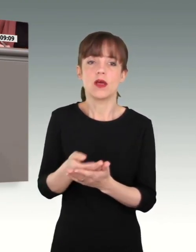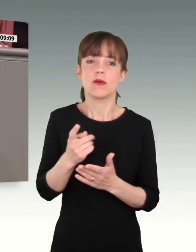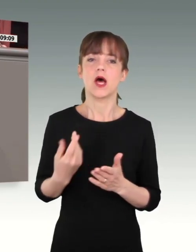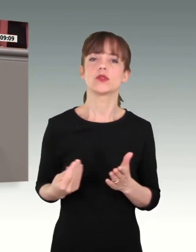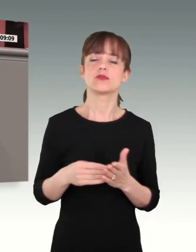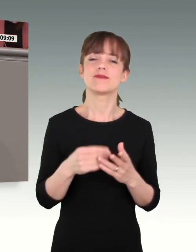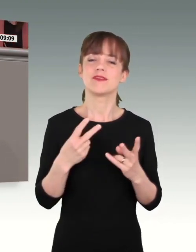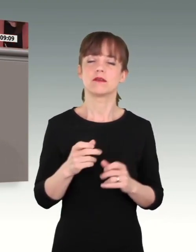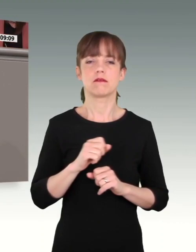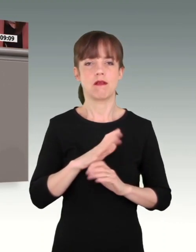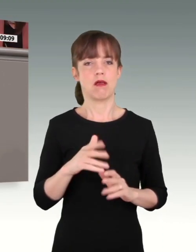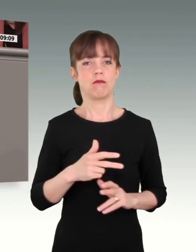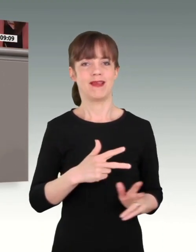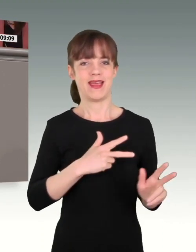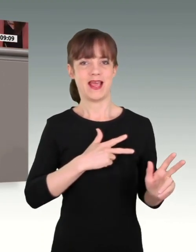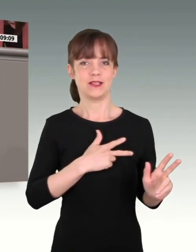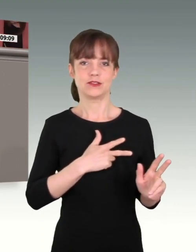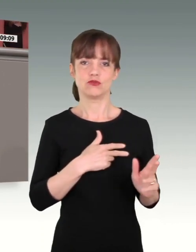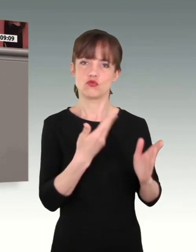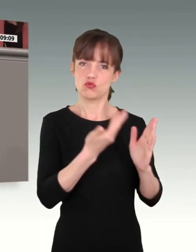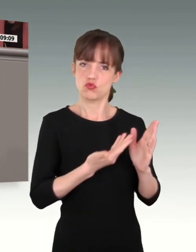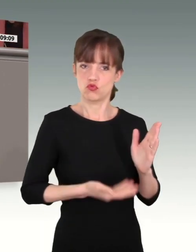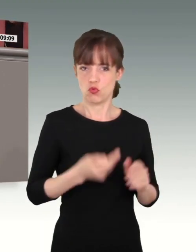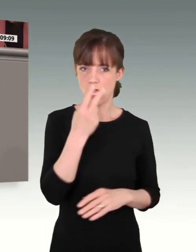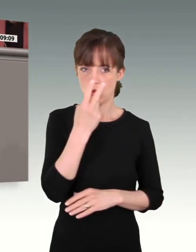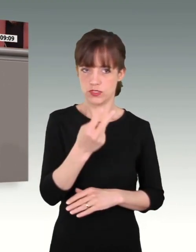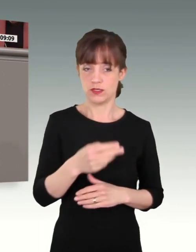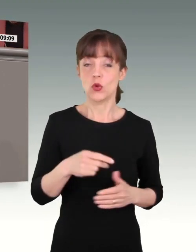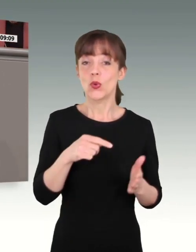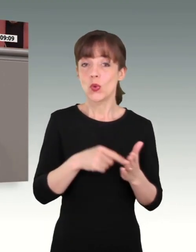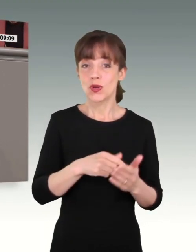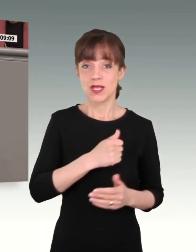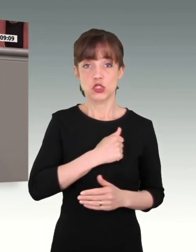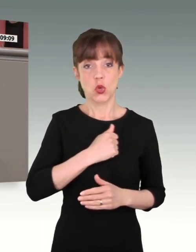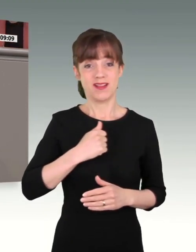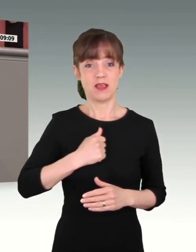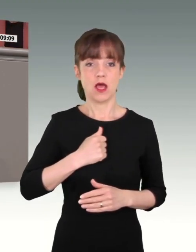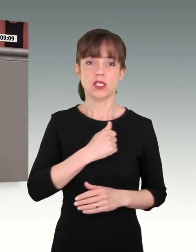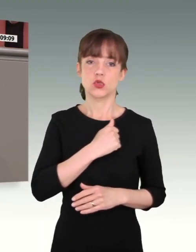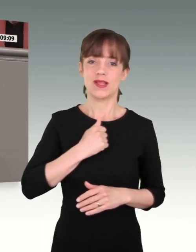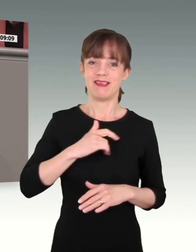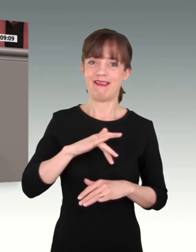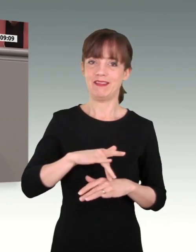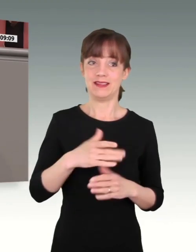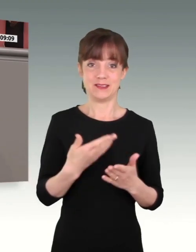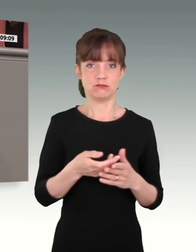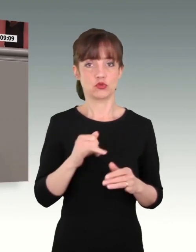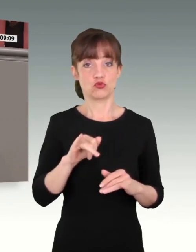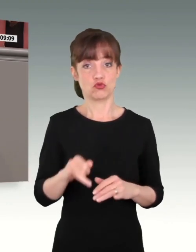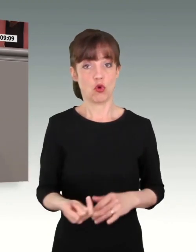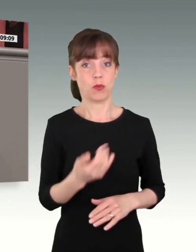Und darauf muss die Personalgewinnung auch deutlich Rücksicht nehmen. Mich beschäftigt sehr das Thema Infrastruktur. Wir haben einen